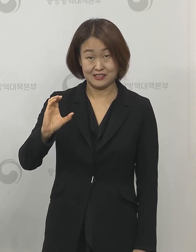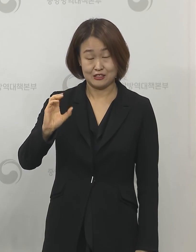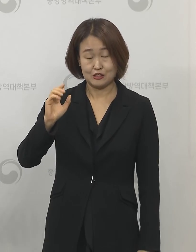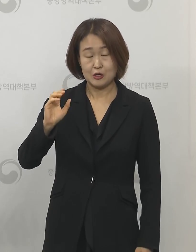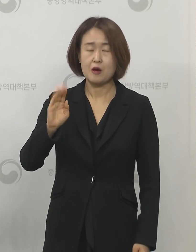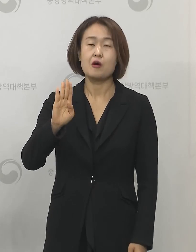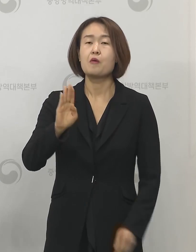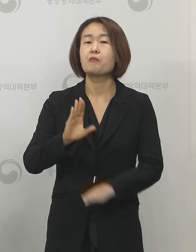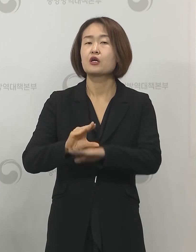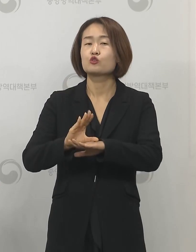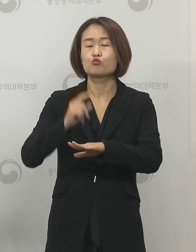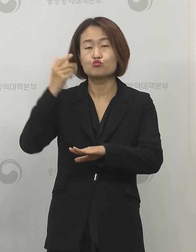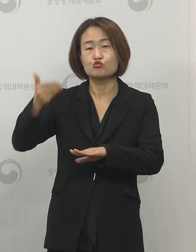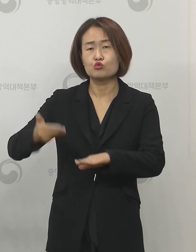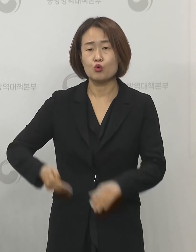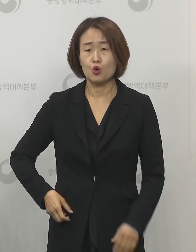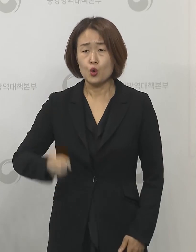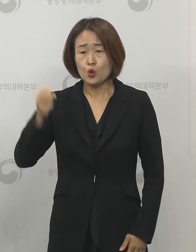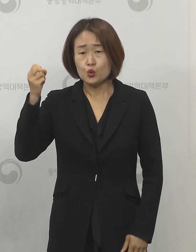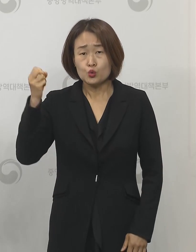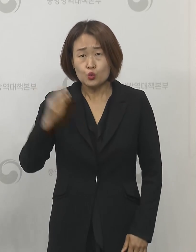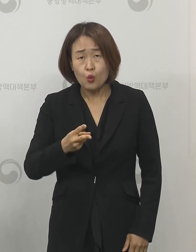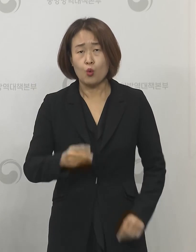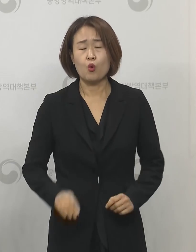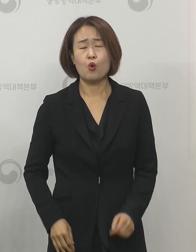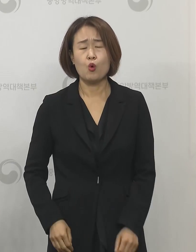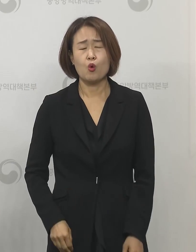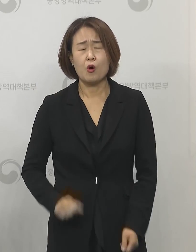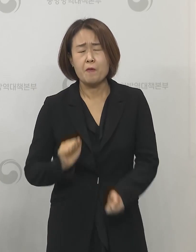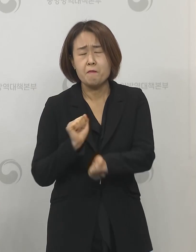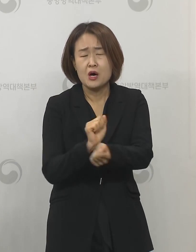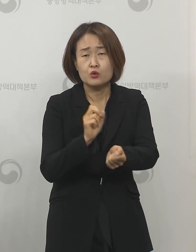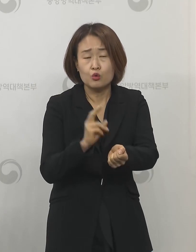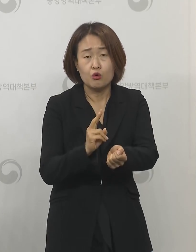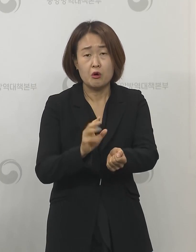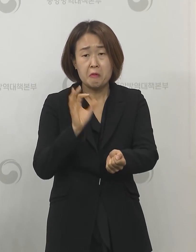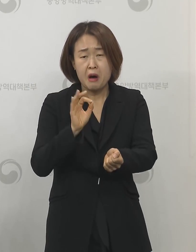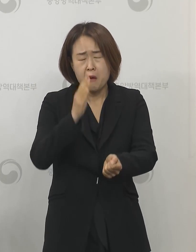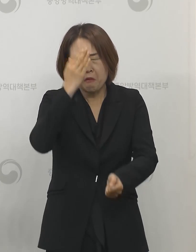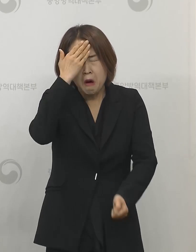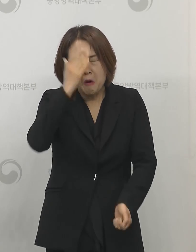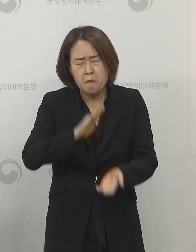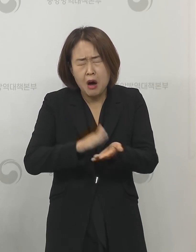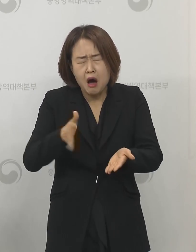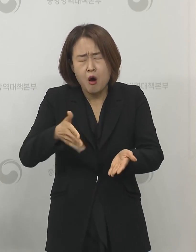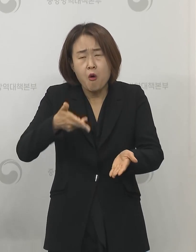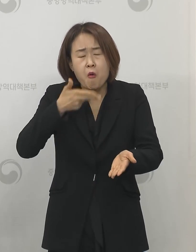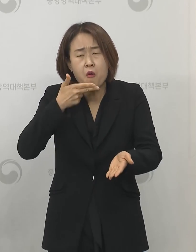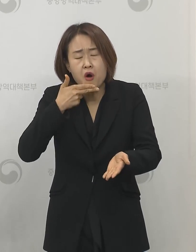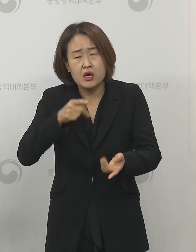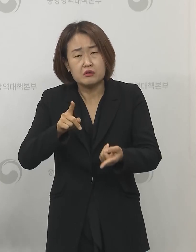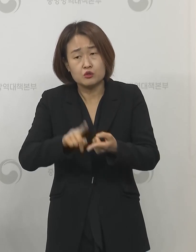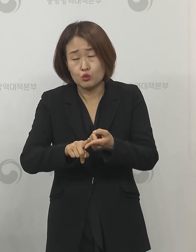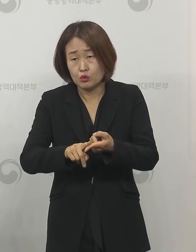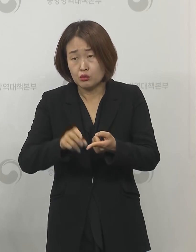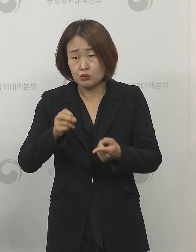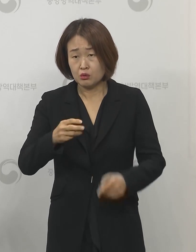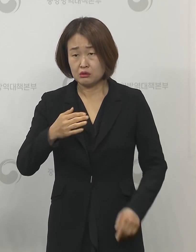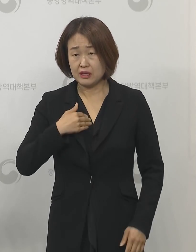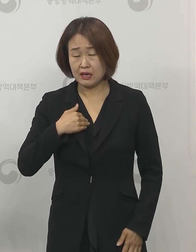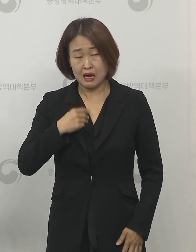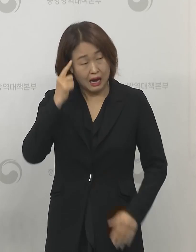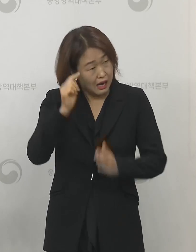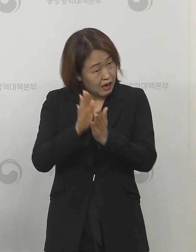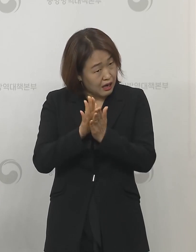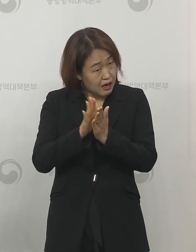재양성자의 경우 무증상일 때 본인들이 다시 진단검사를 받으러 온 건지